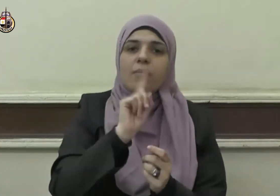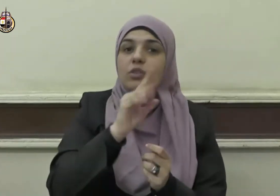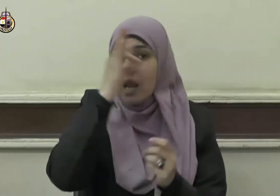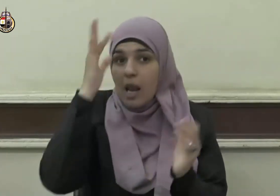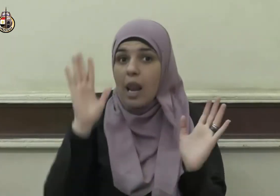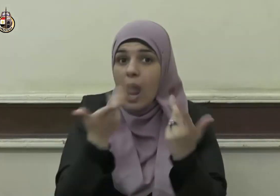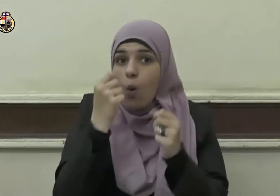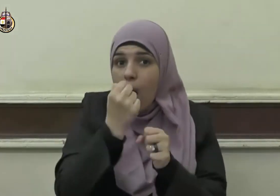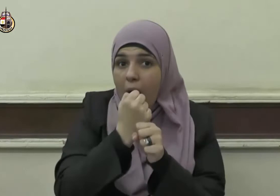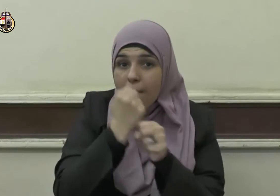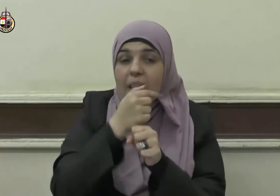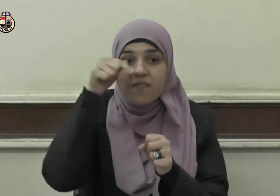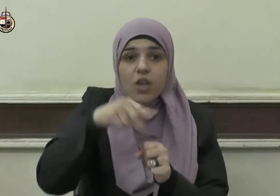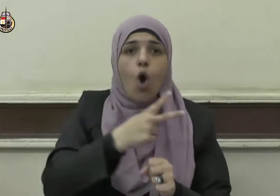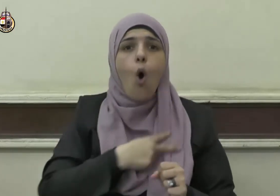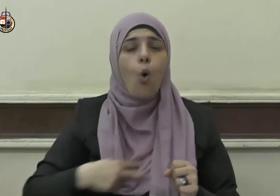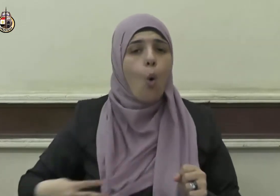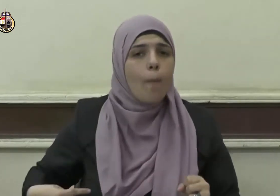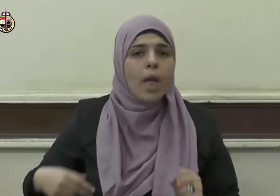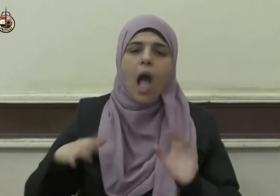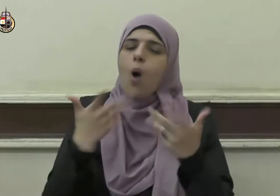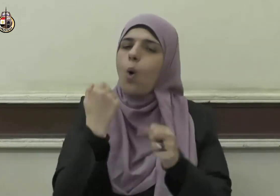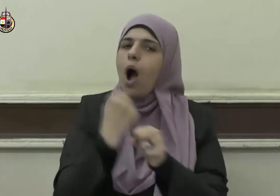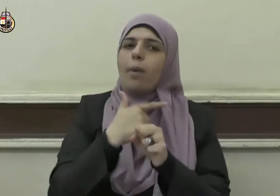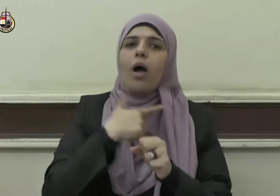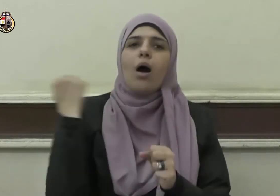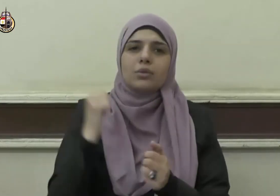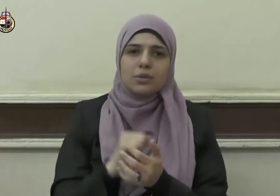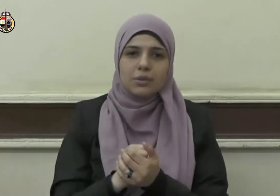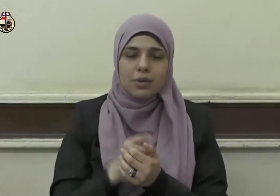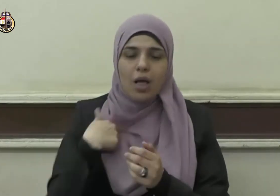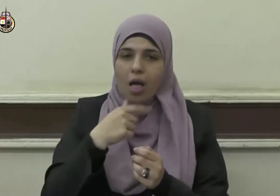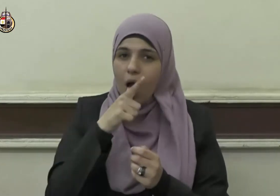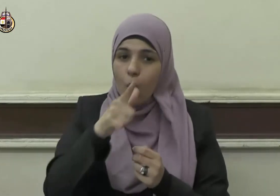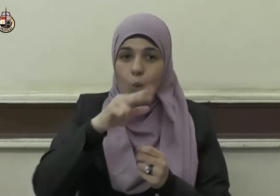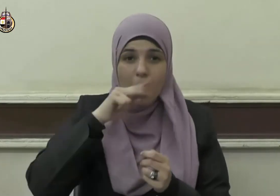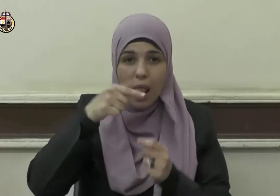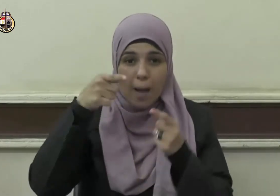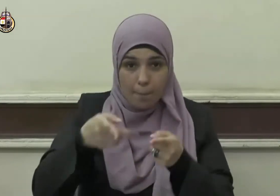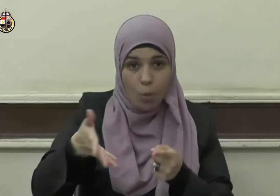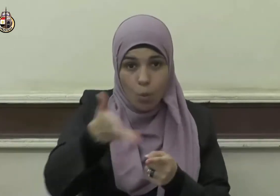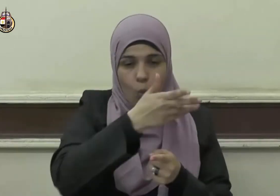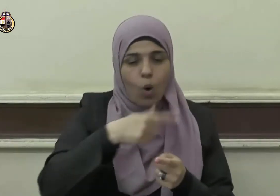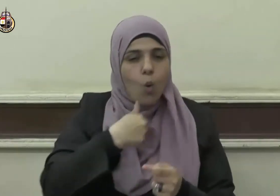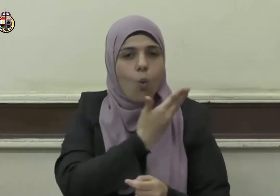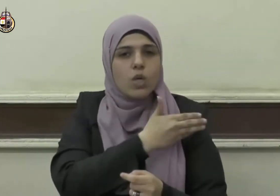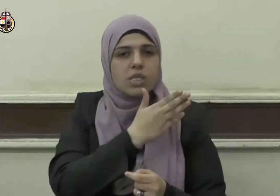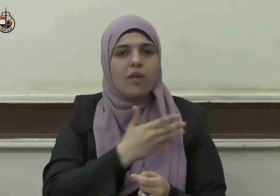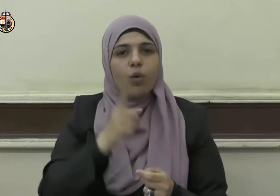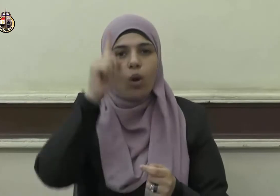بالك عملاً حقومياً أم خاصًا أقول قولي هذا وأستغفر الله لوله